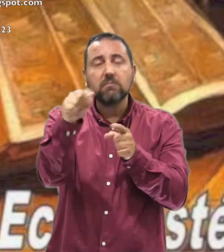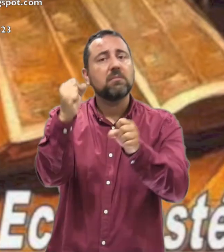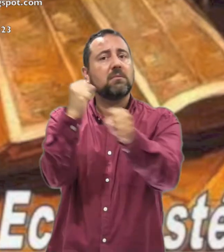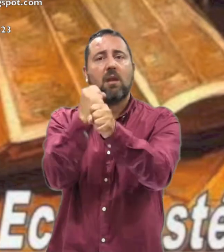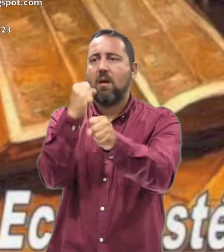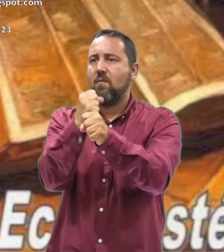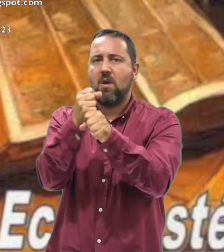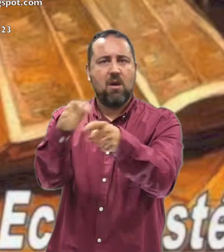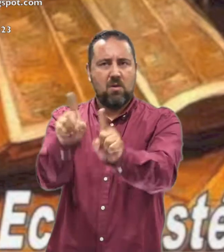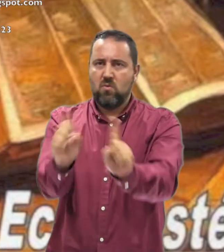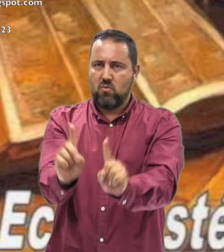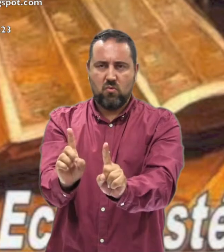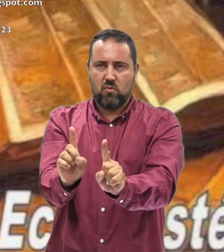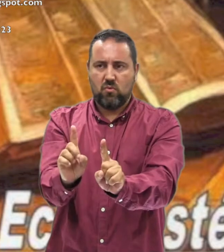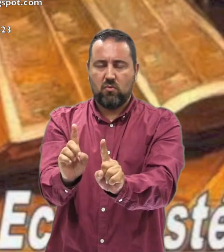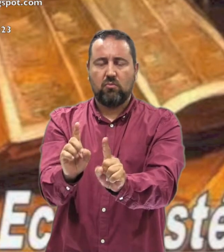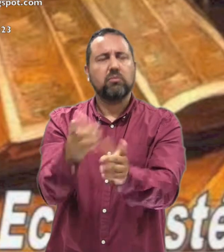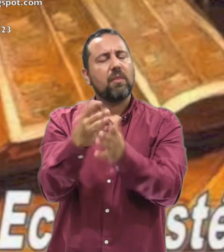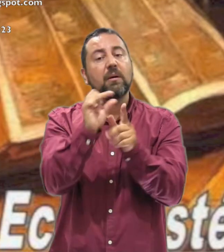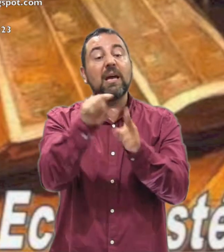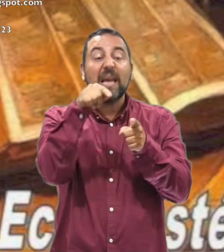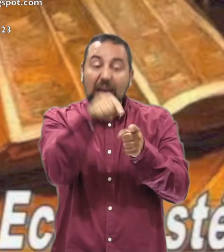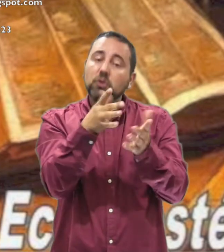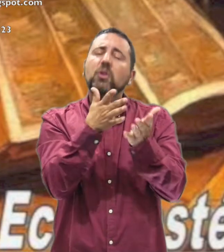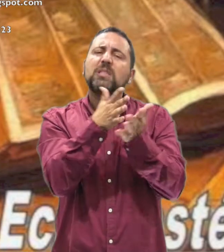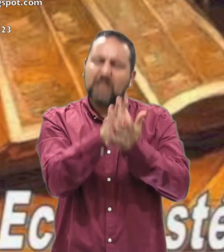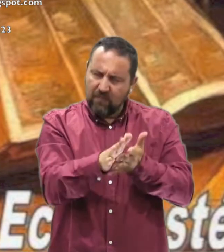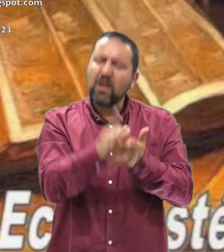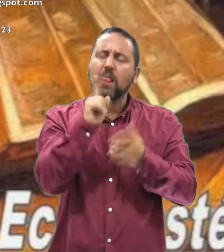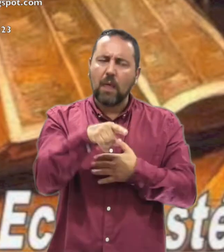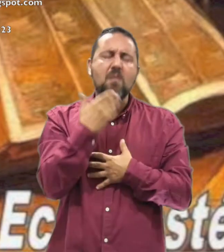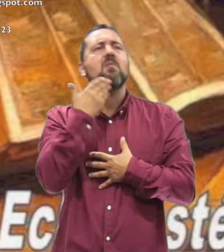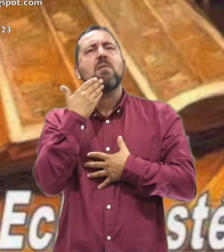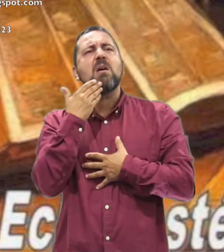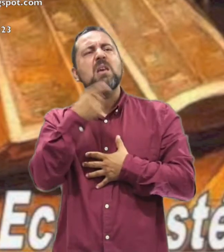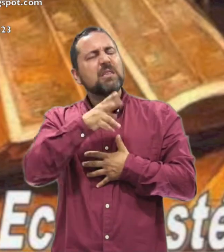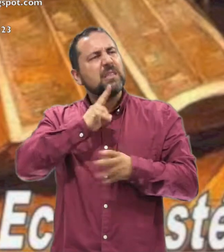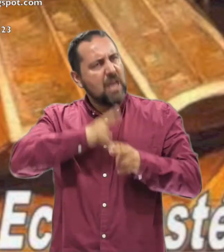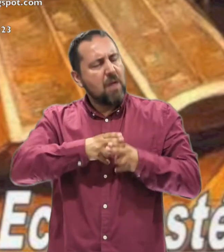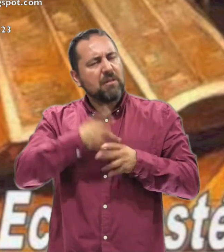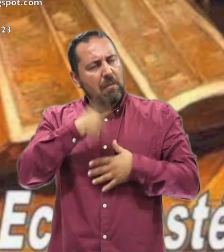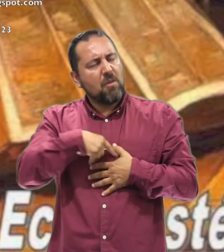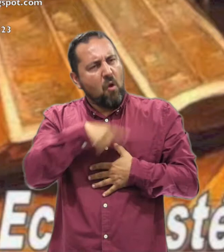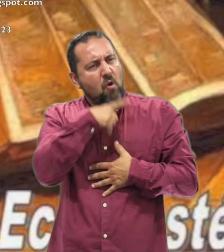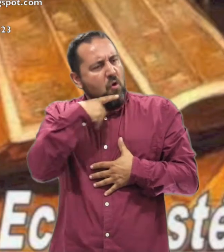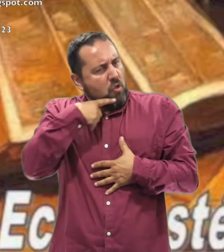que dejarle su porción A uno que no ha trabajado También esto es